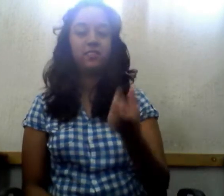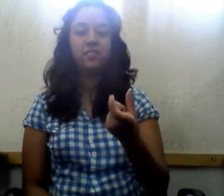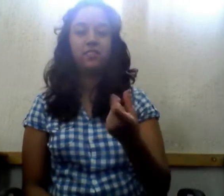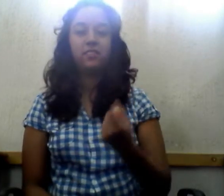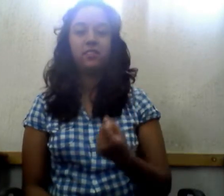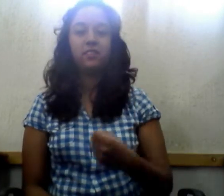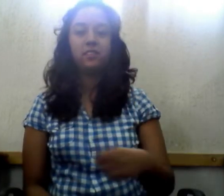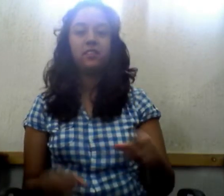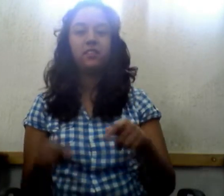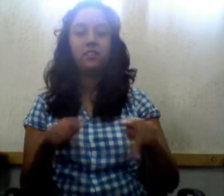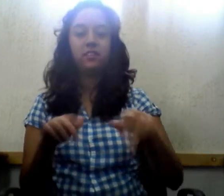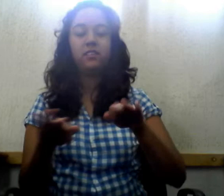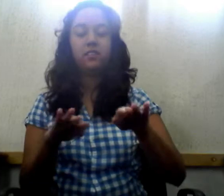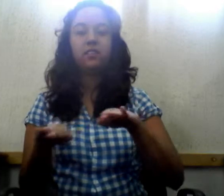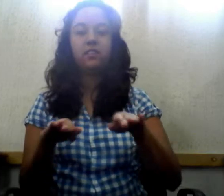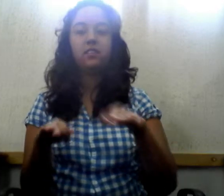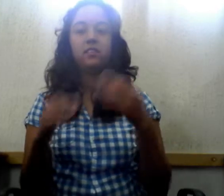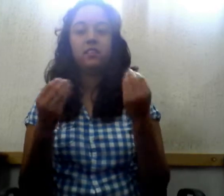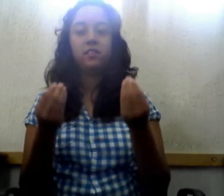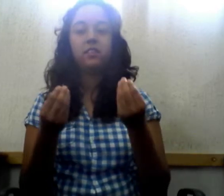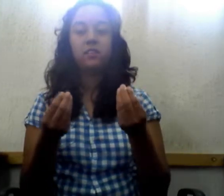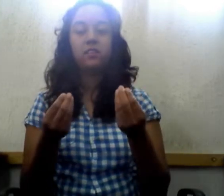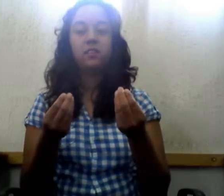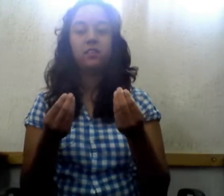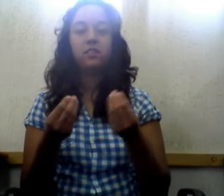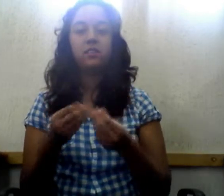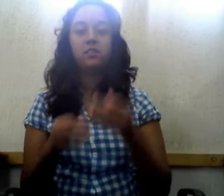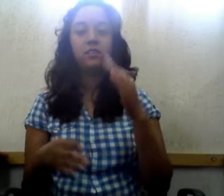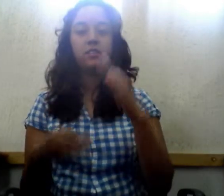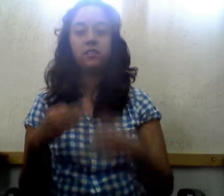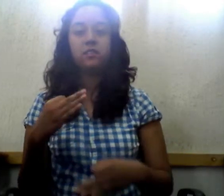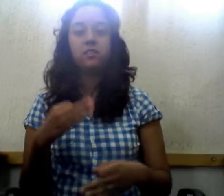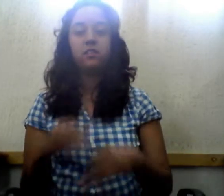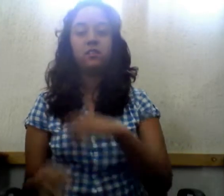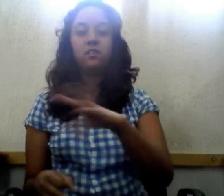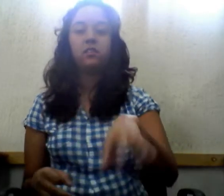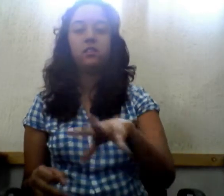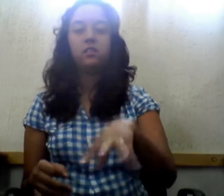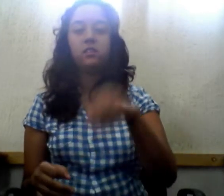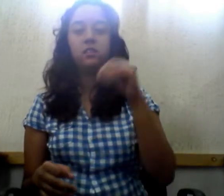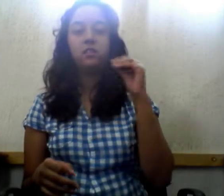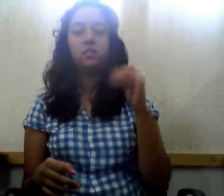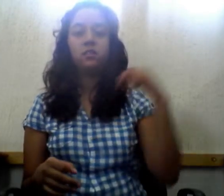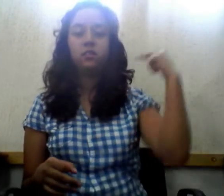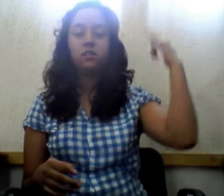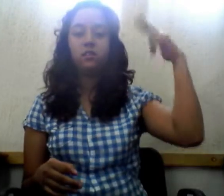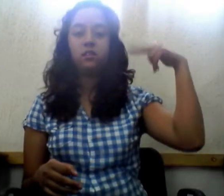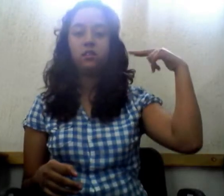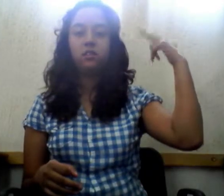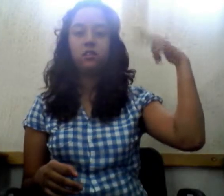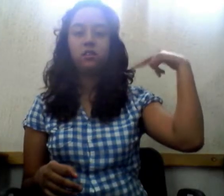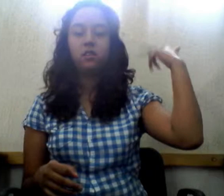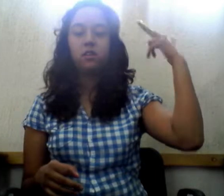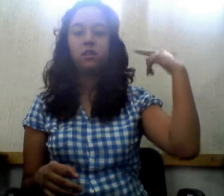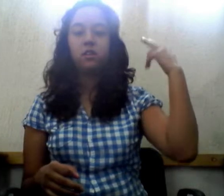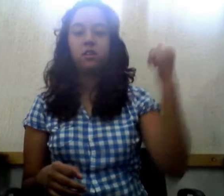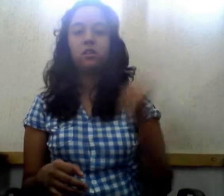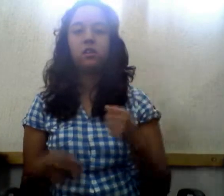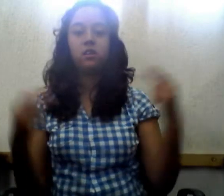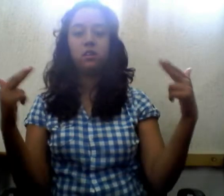mucho. Trabajó mucho. Hasta que encontró una hada madrina, hada. La hecha en el oído. Madrina, los cuatro